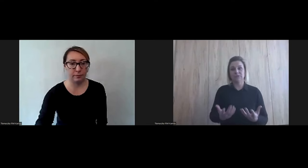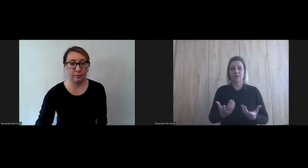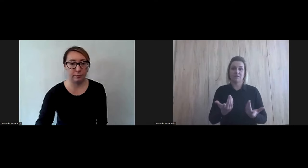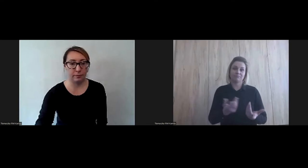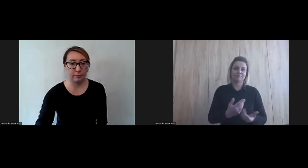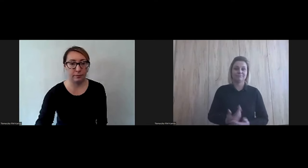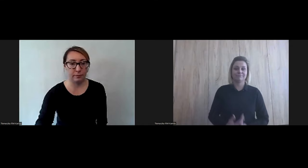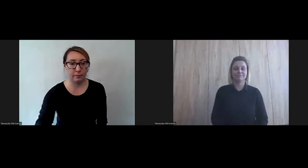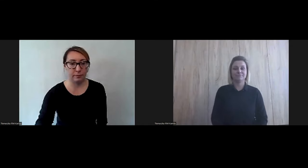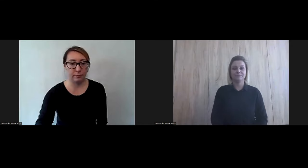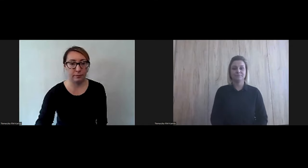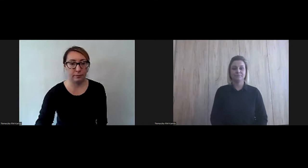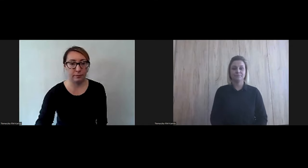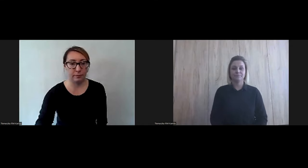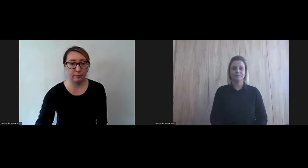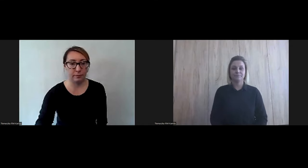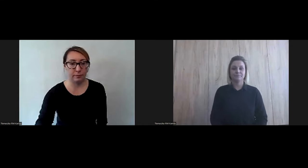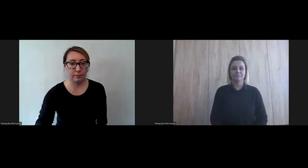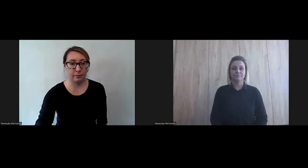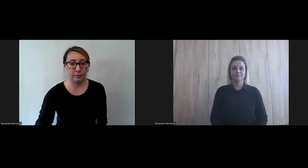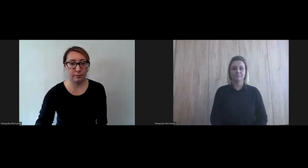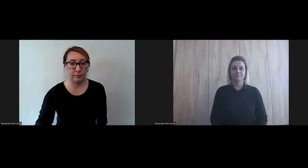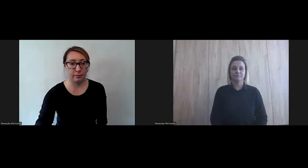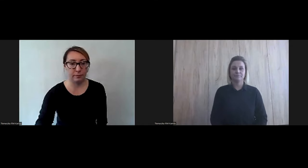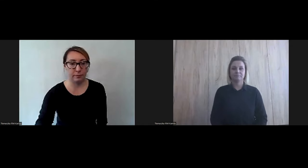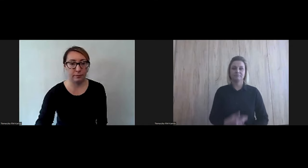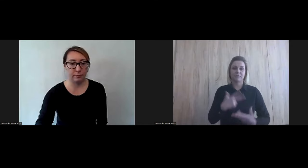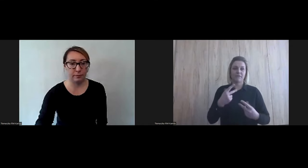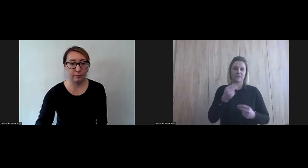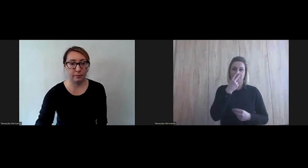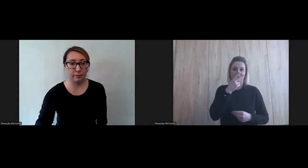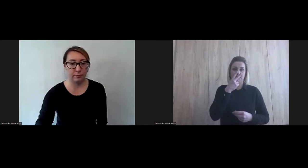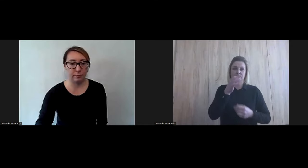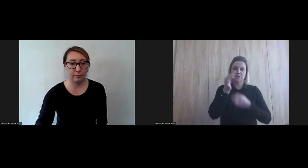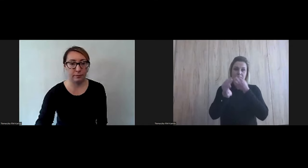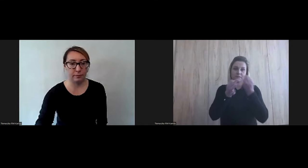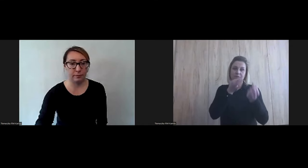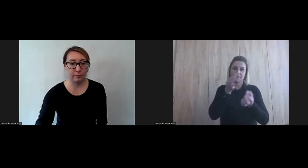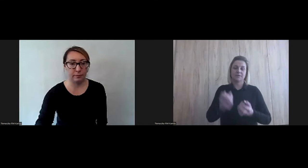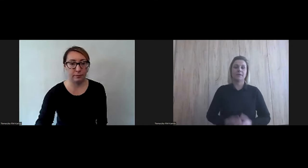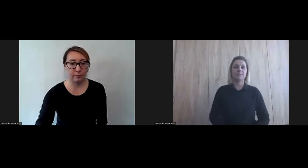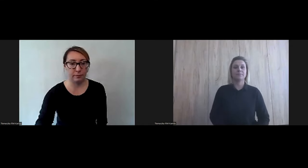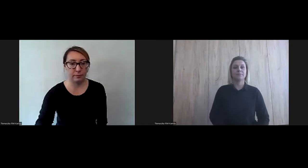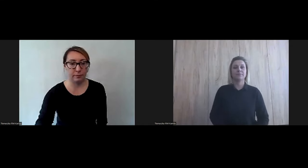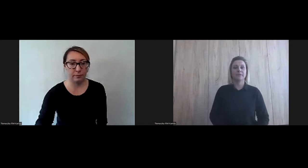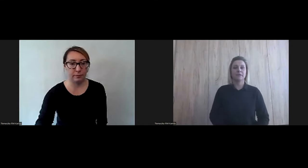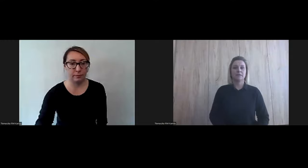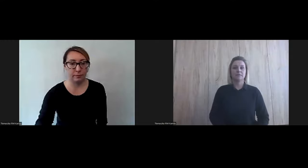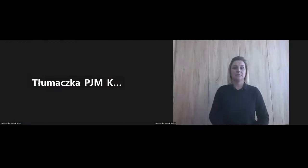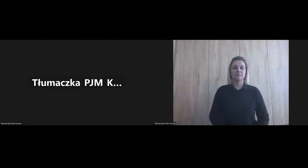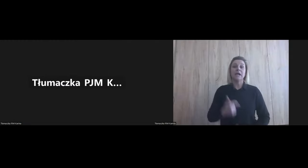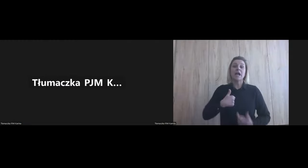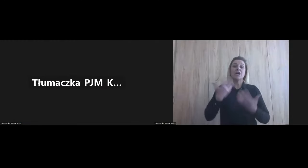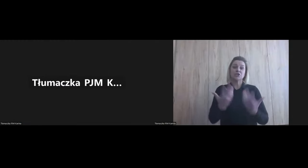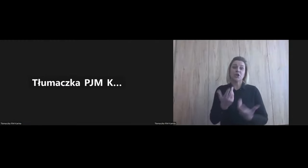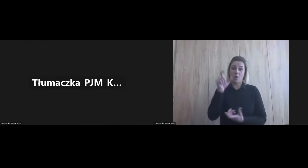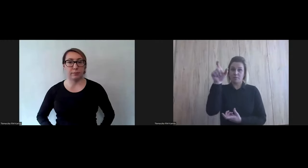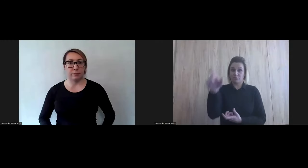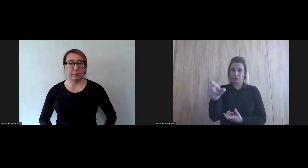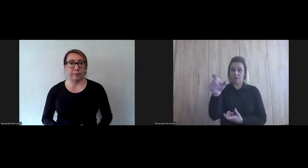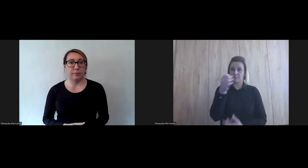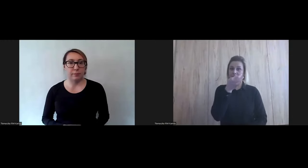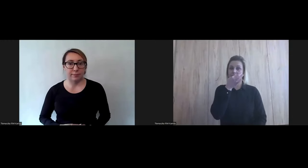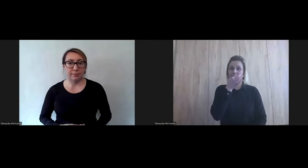skorzystać. Nie, na razie nie widzę pytań. Ja chciałam o ciebie zapytać o